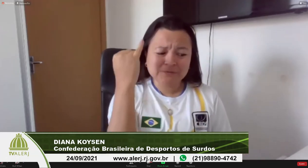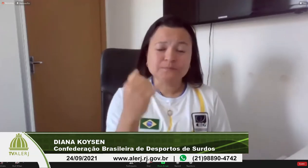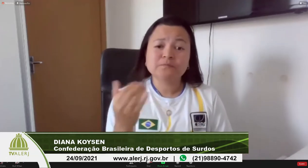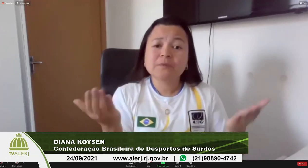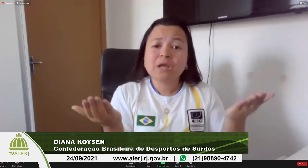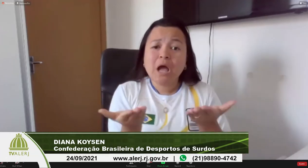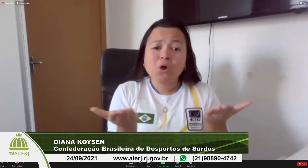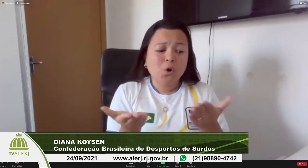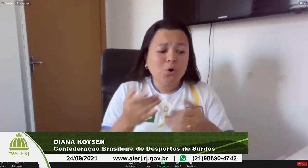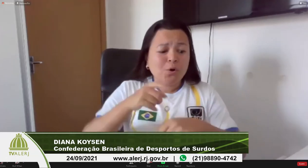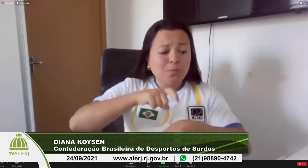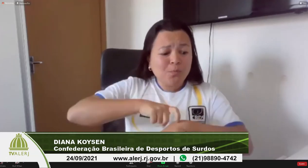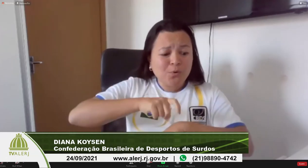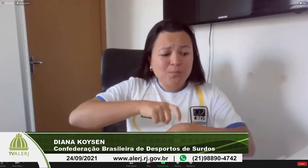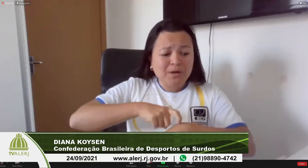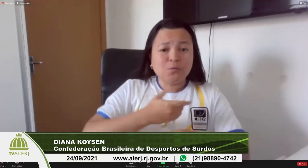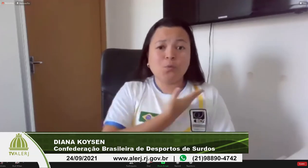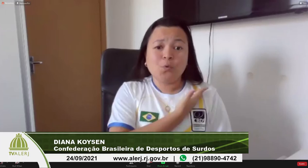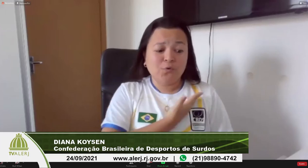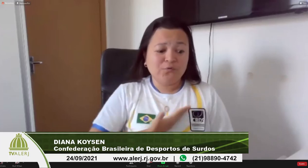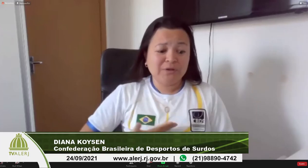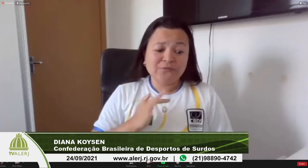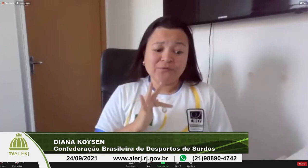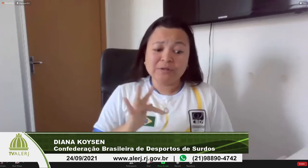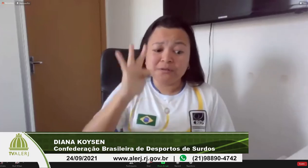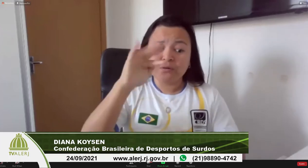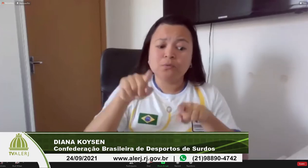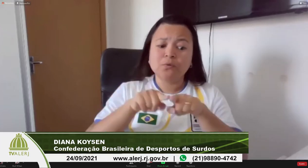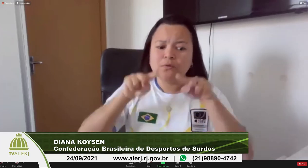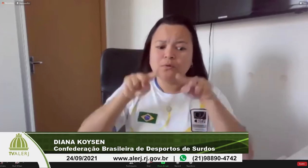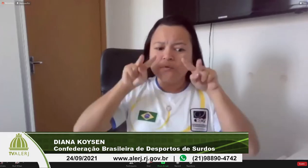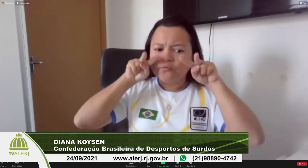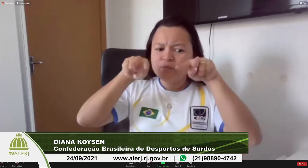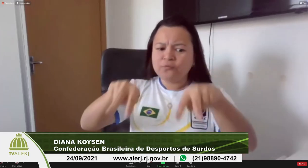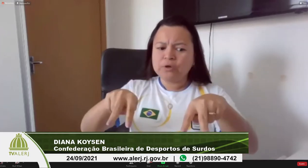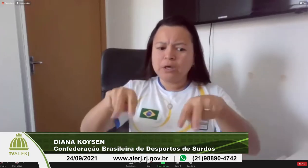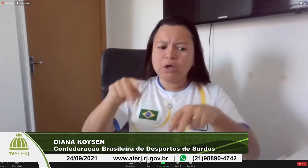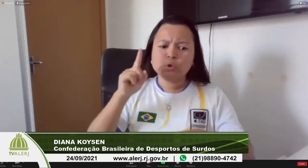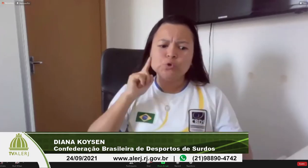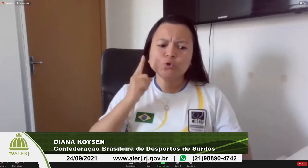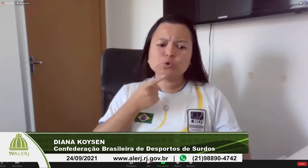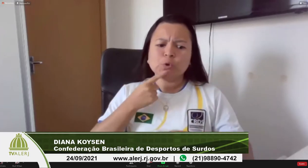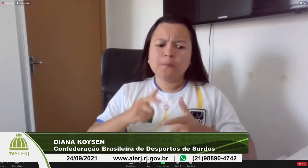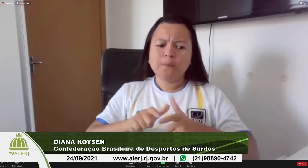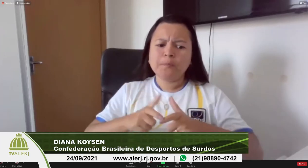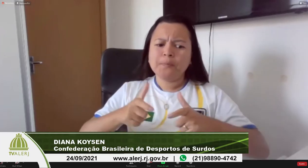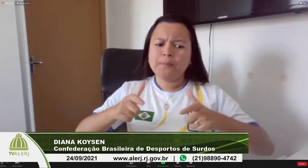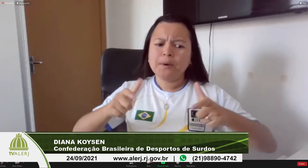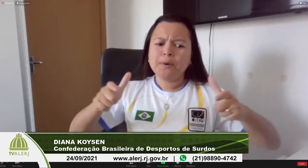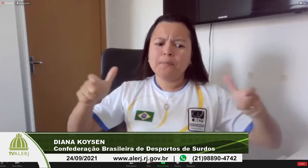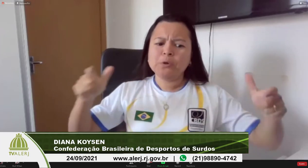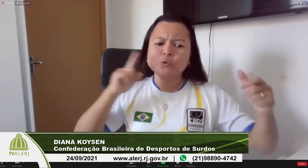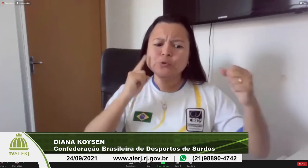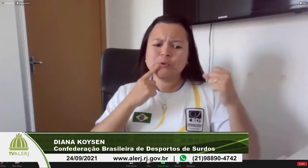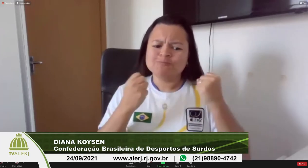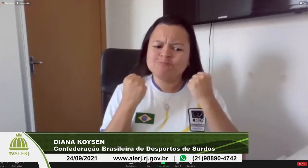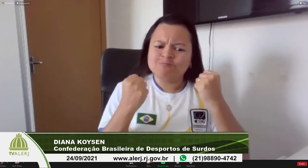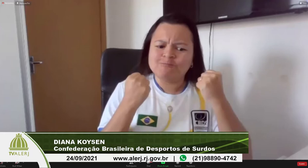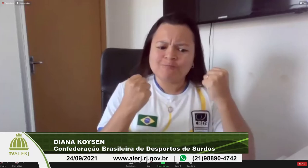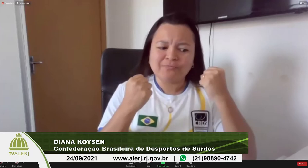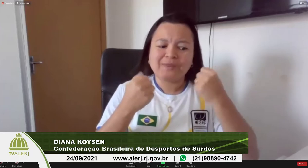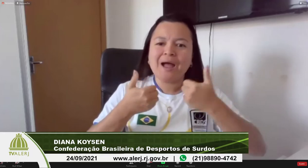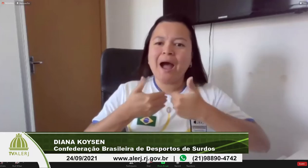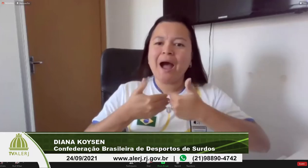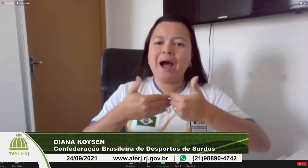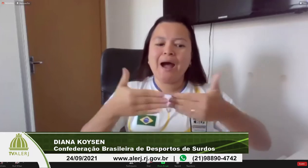temos várias lideranças surdas no estado as quais são modelos para todo o resto de surdos e ouvintes então essa